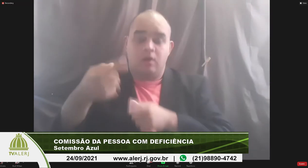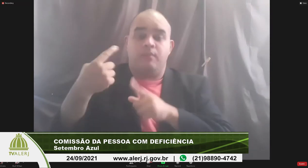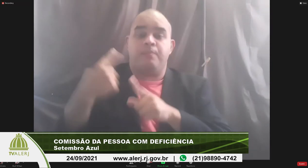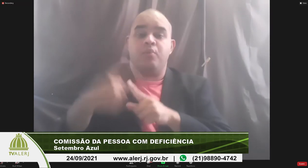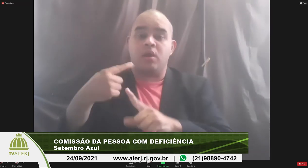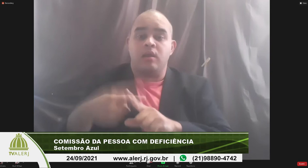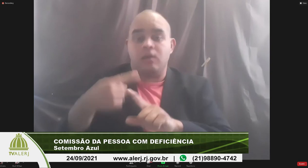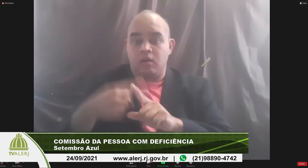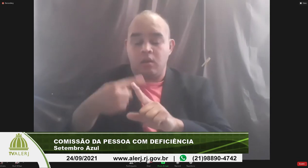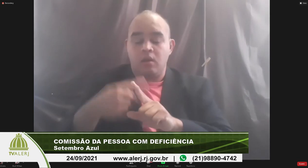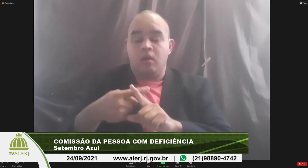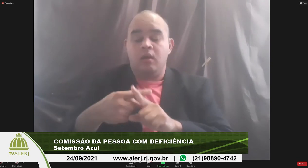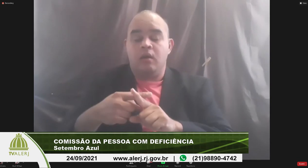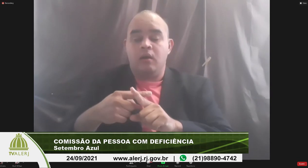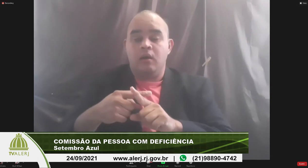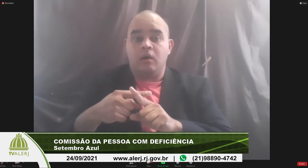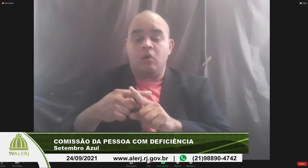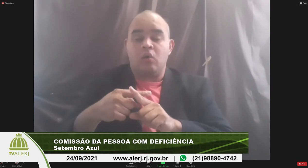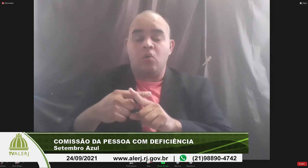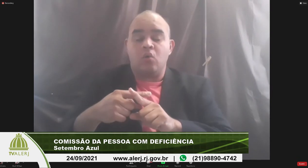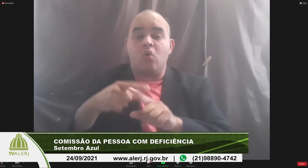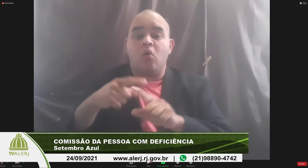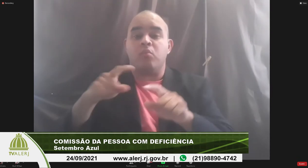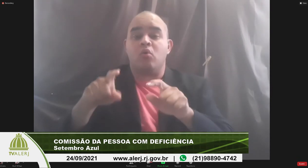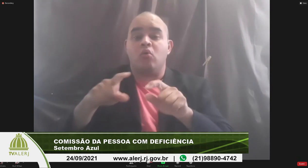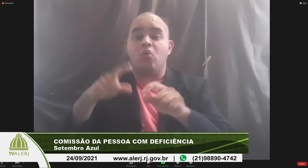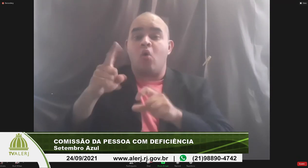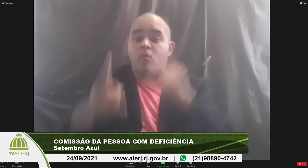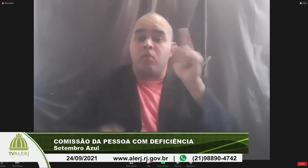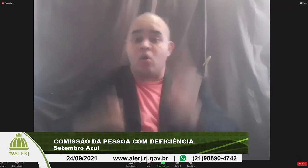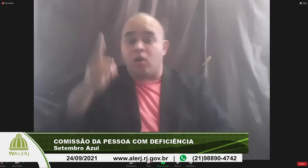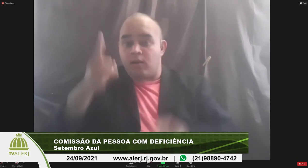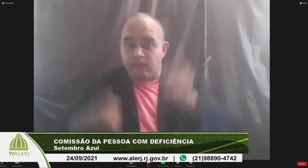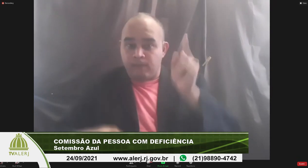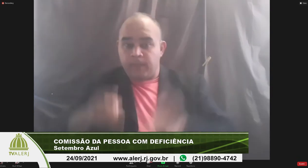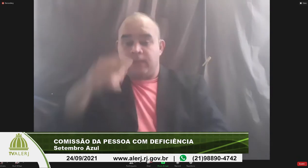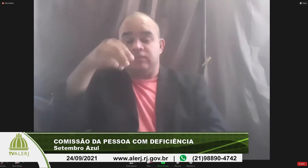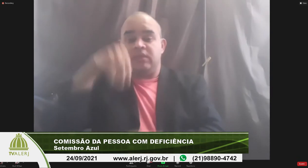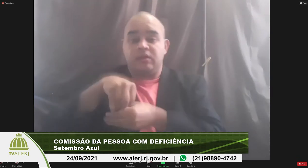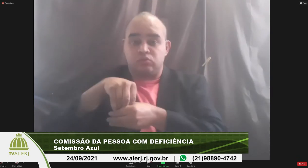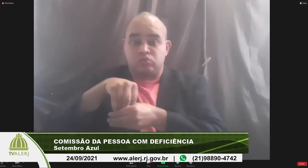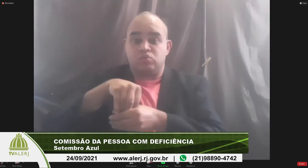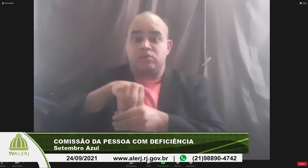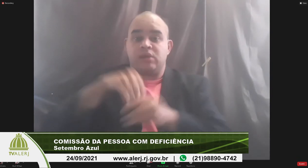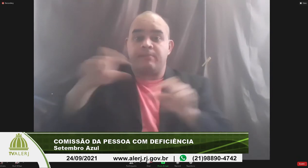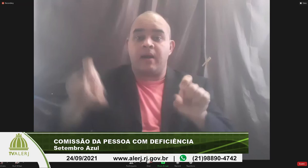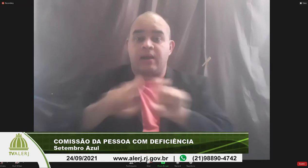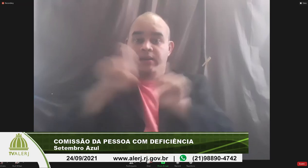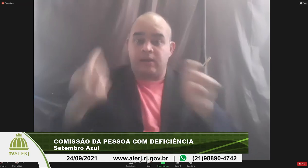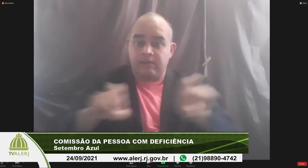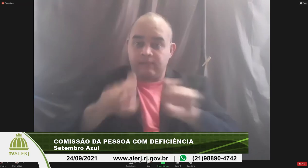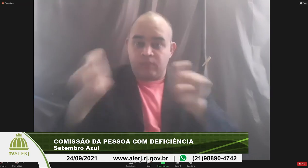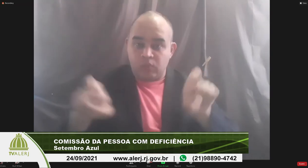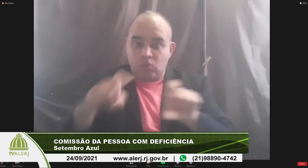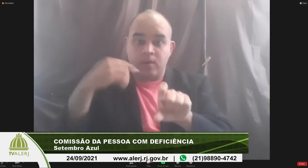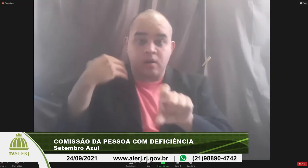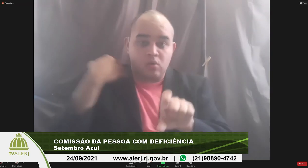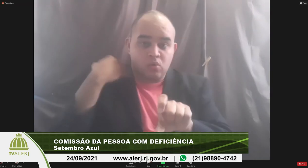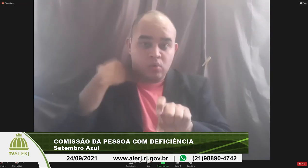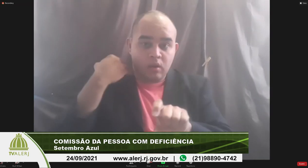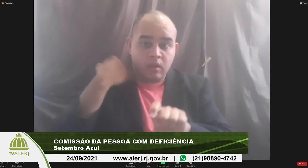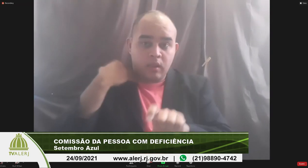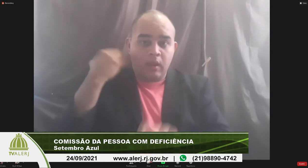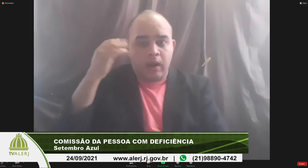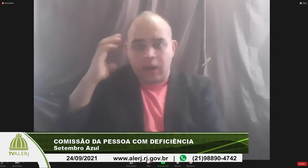porque o robô dentro da máquina do